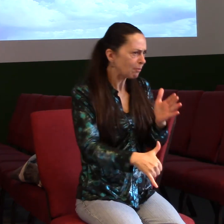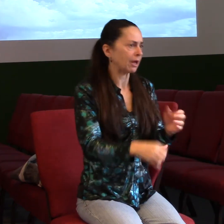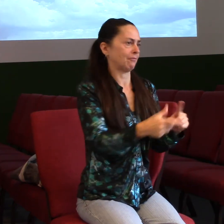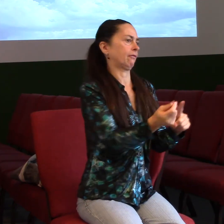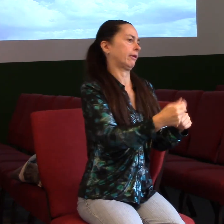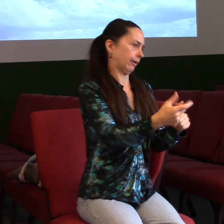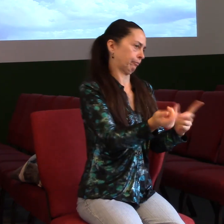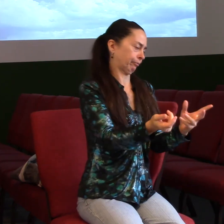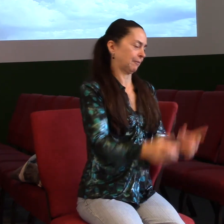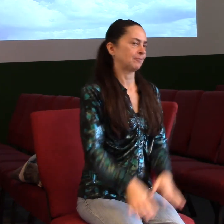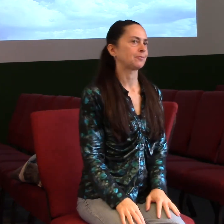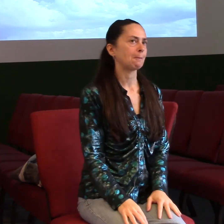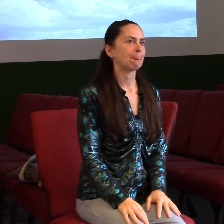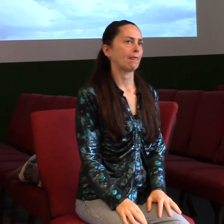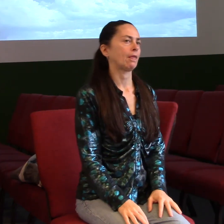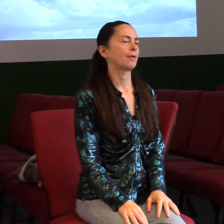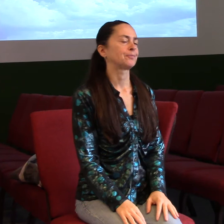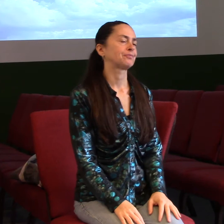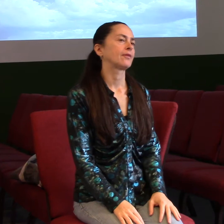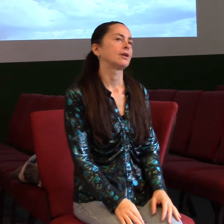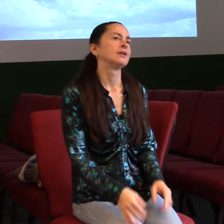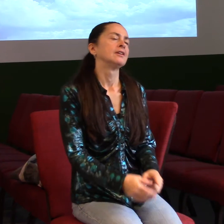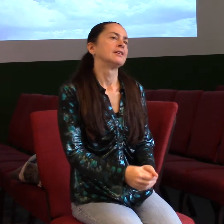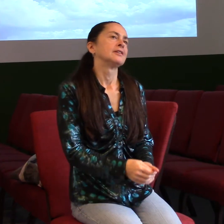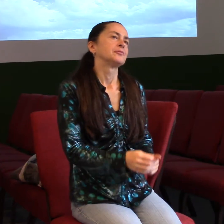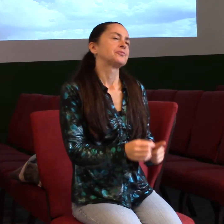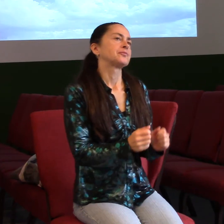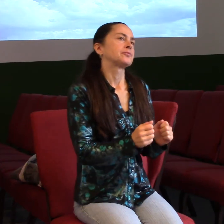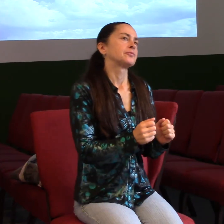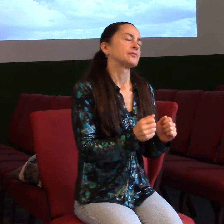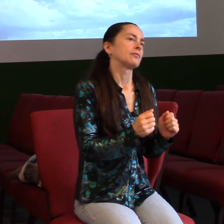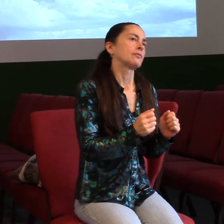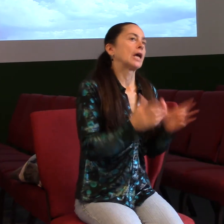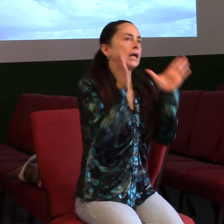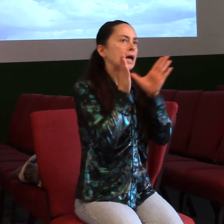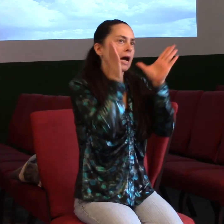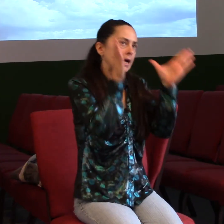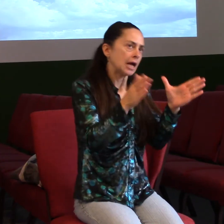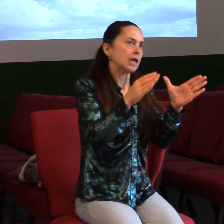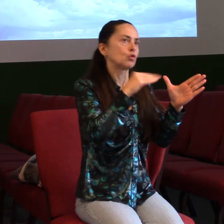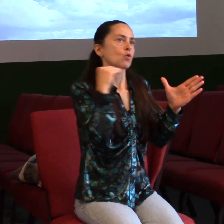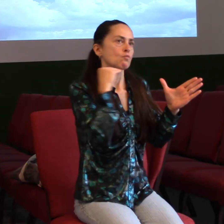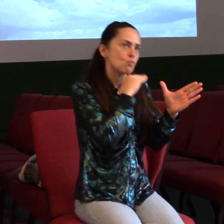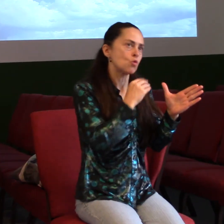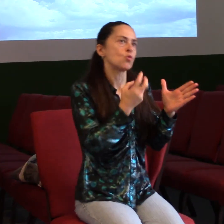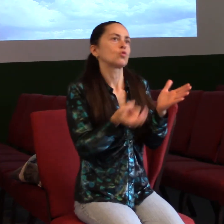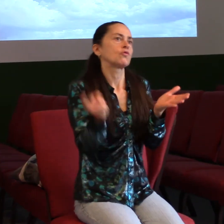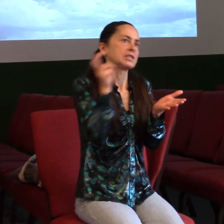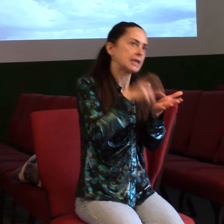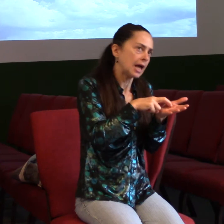ještě starší než já. A ten vtip je o tom, že jedno ráno tak chlapík vstává v neděli do sboru, do